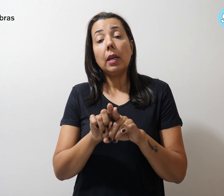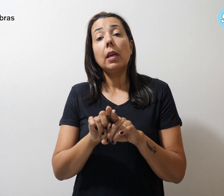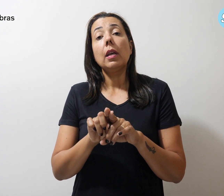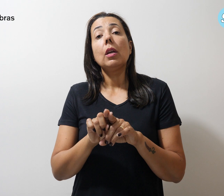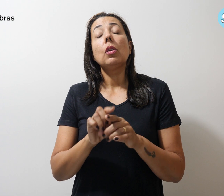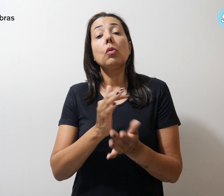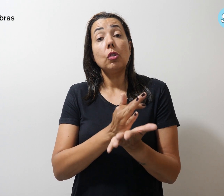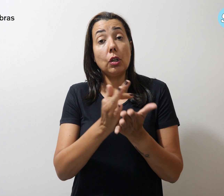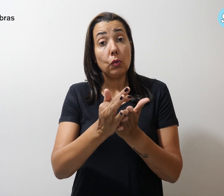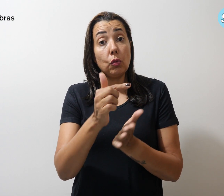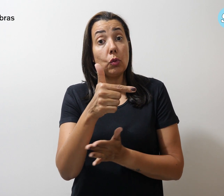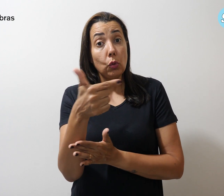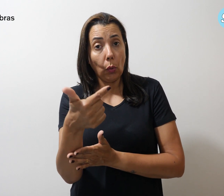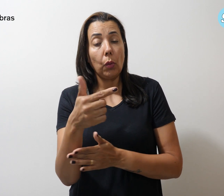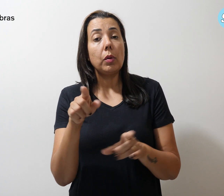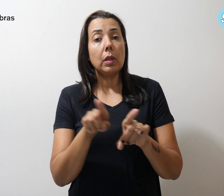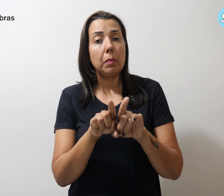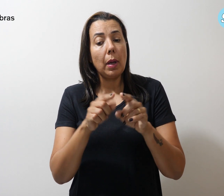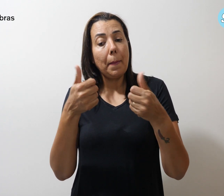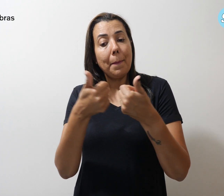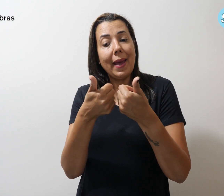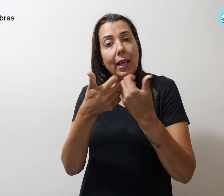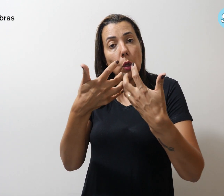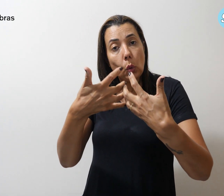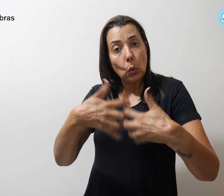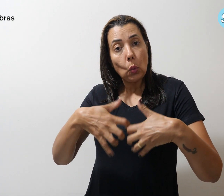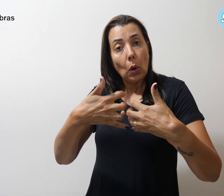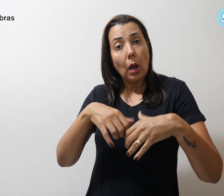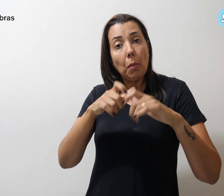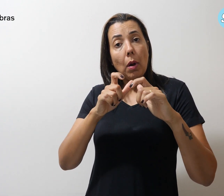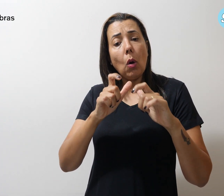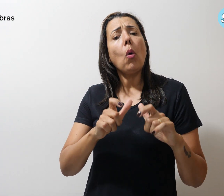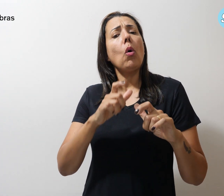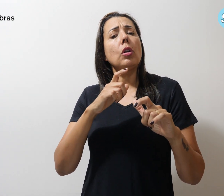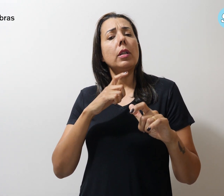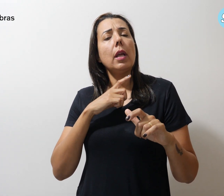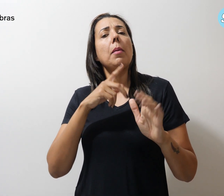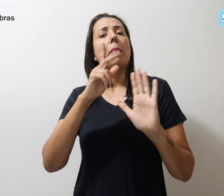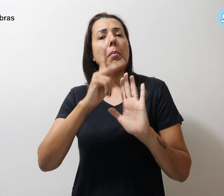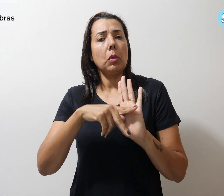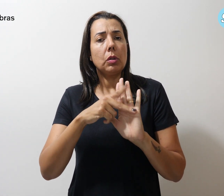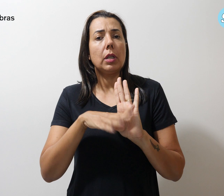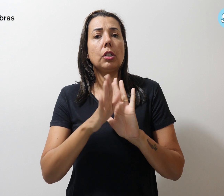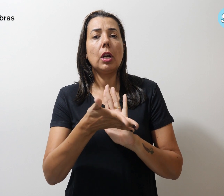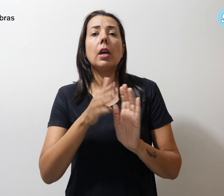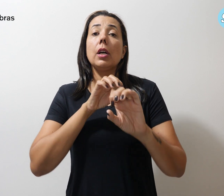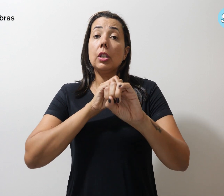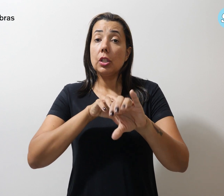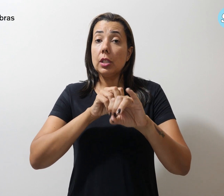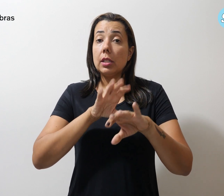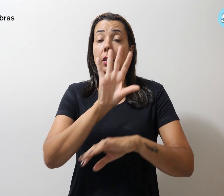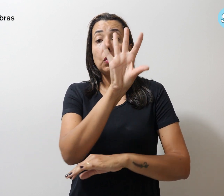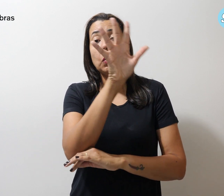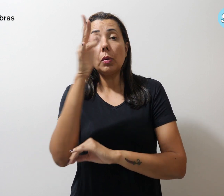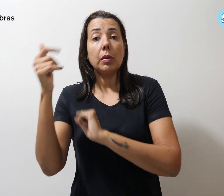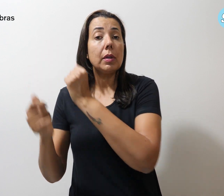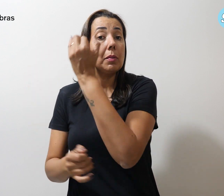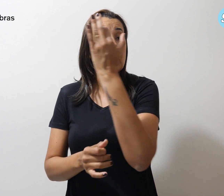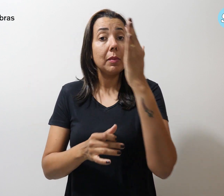do Caúb I, perto do Gama, onde já existe um projeto de educação ambiental em curso, que